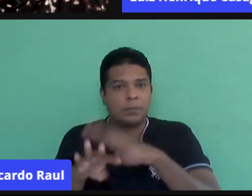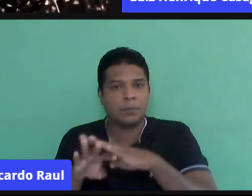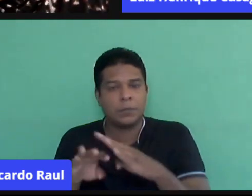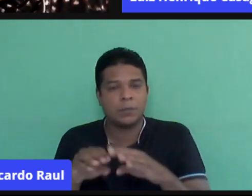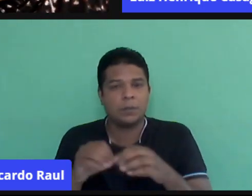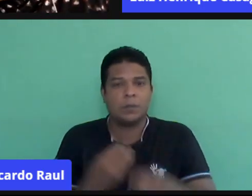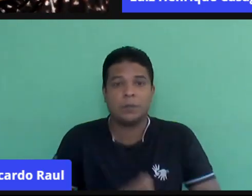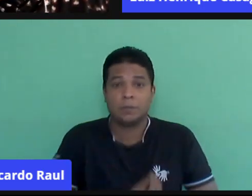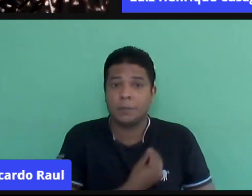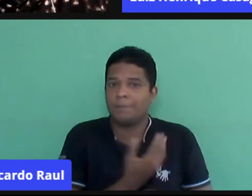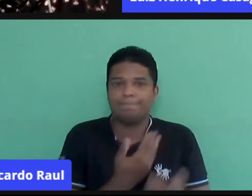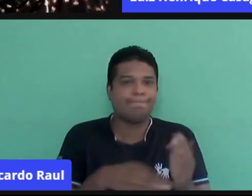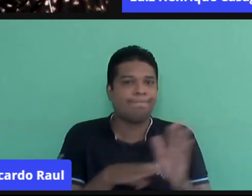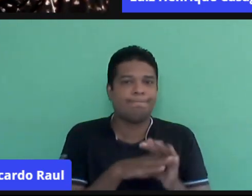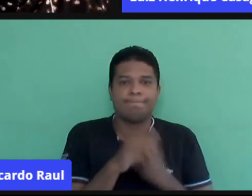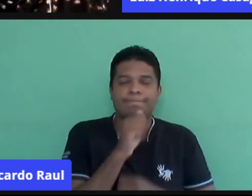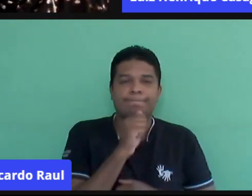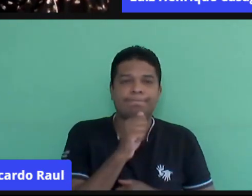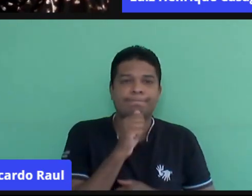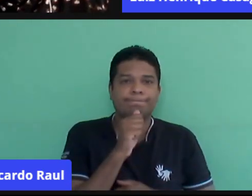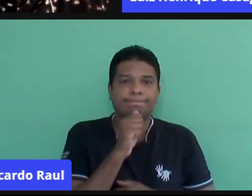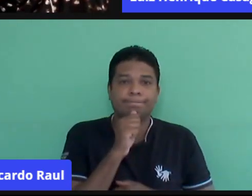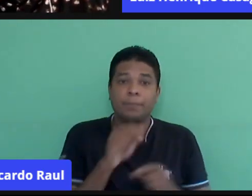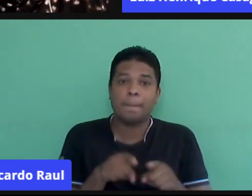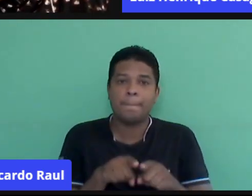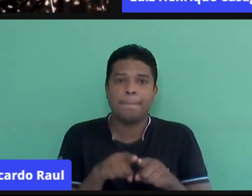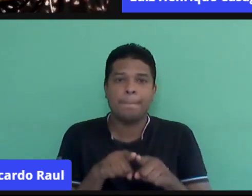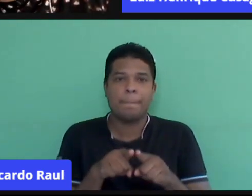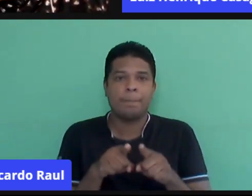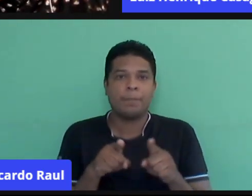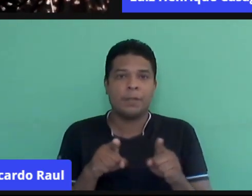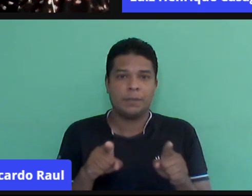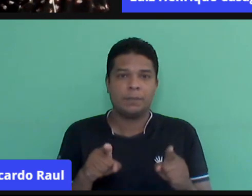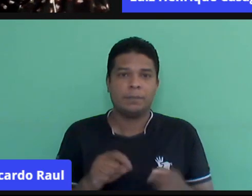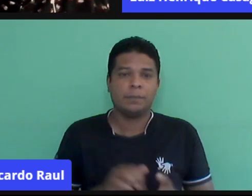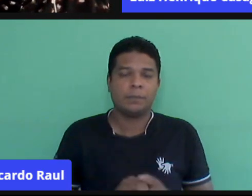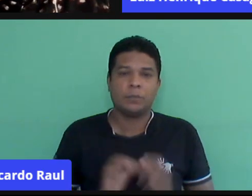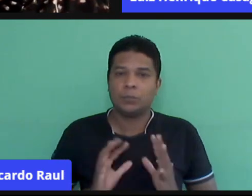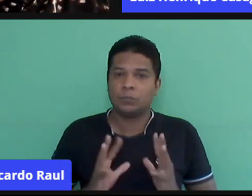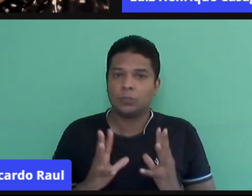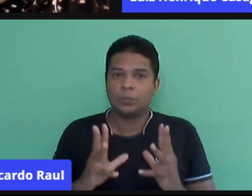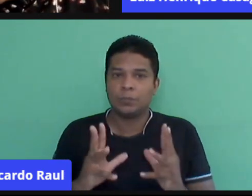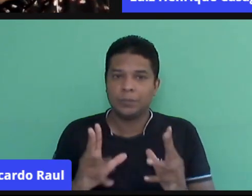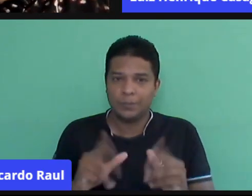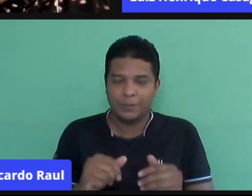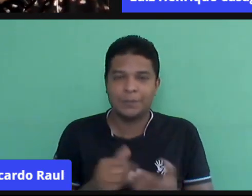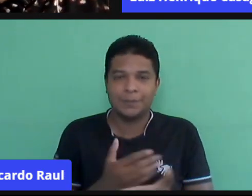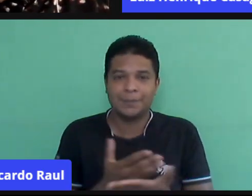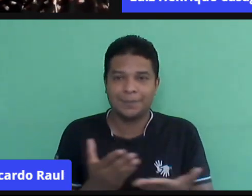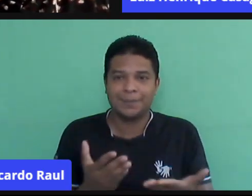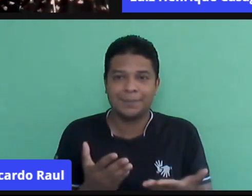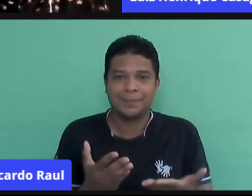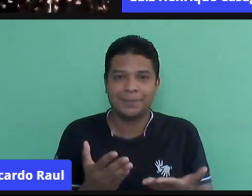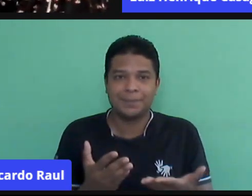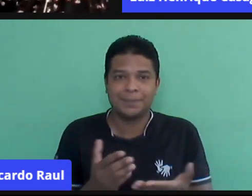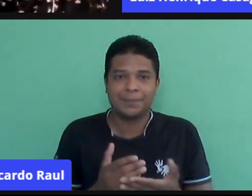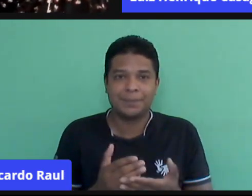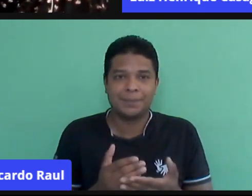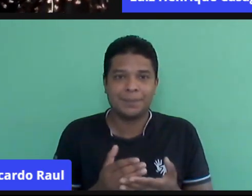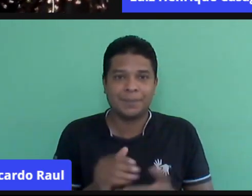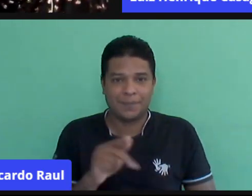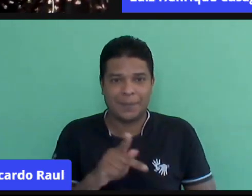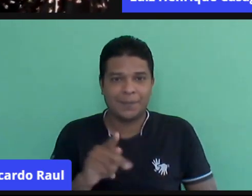que muitas vezes não chegava, né? mas, contudo, todavia, entretanto, né, Luiz,